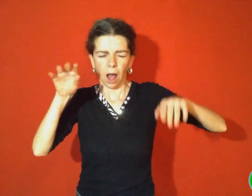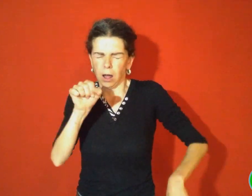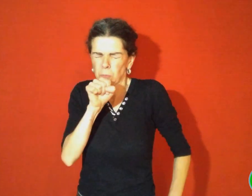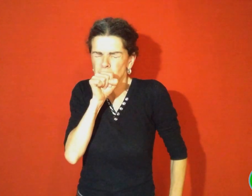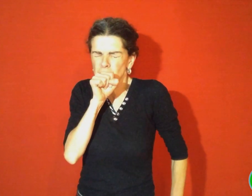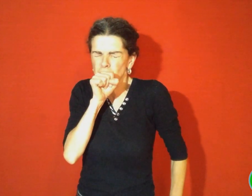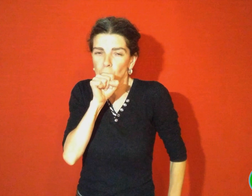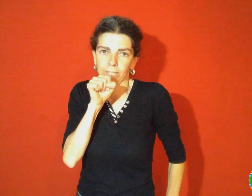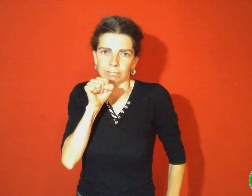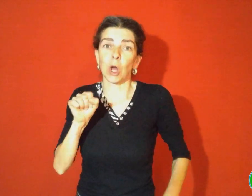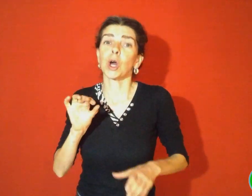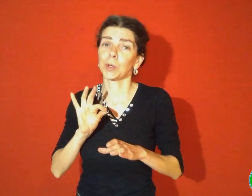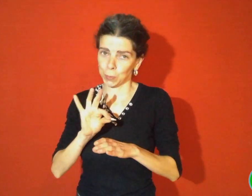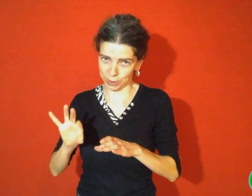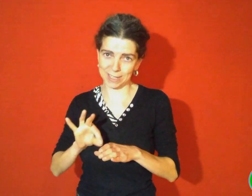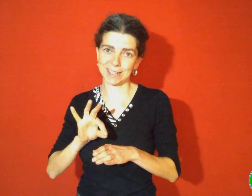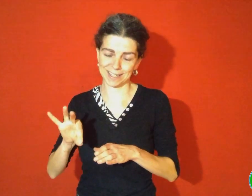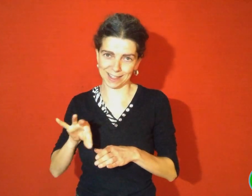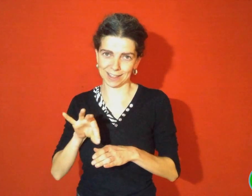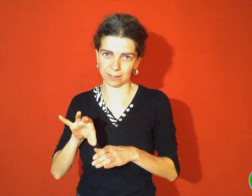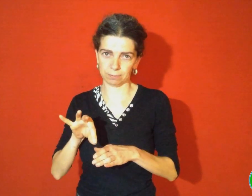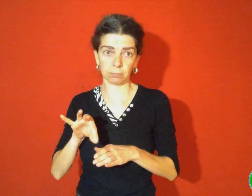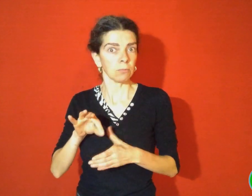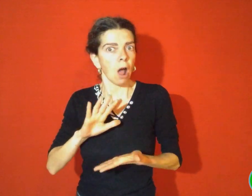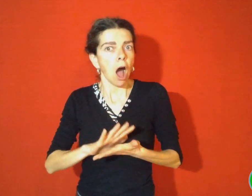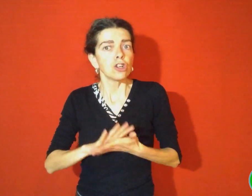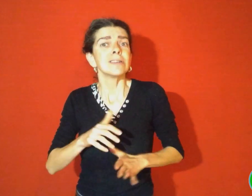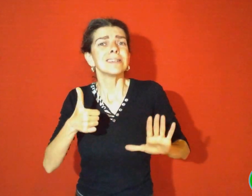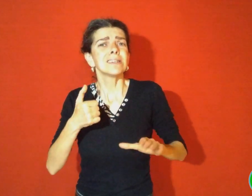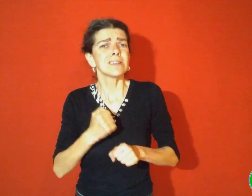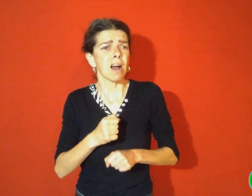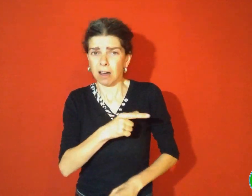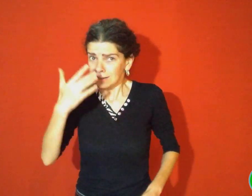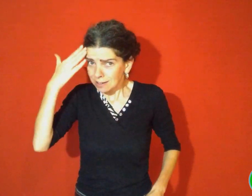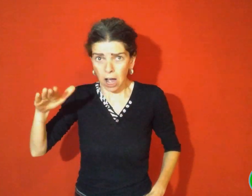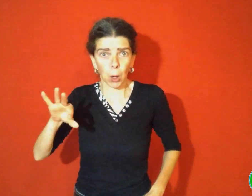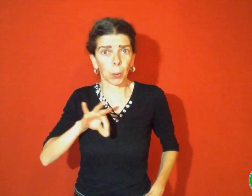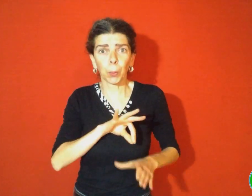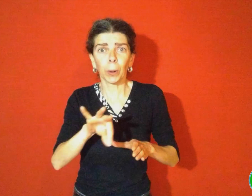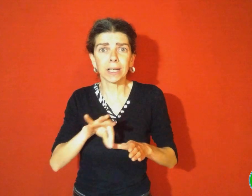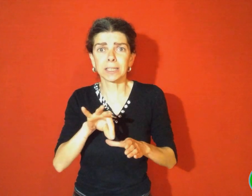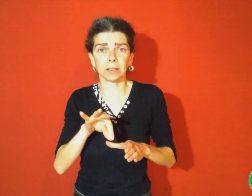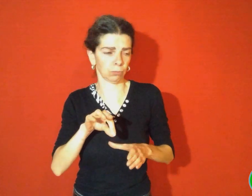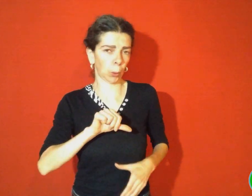Zéralda aimait beaucoup faire la cuisine. À l'âge de six ans, elle savait déjà faire